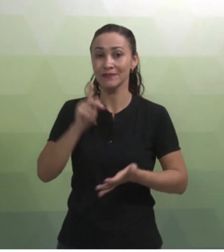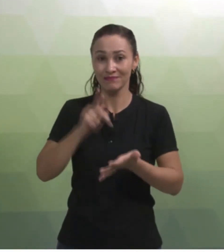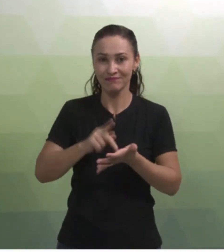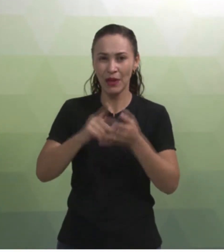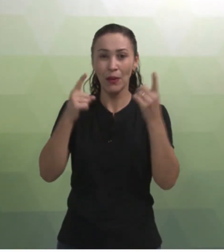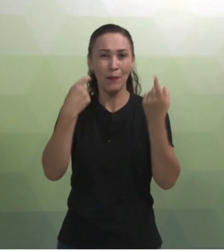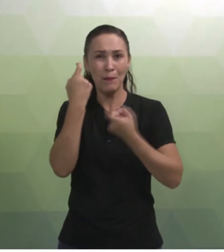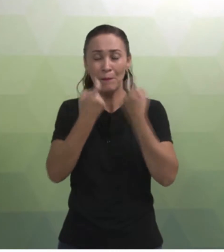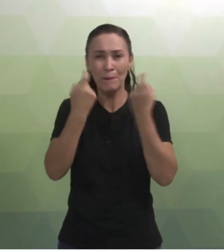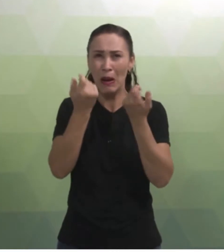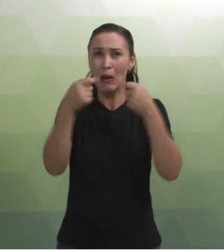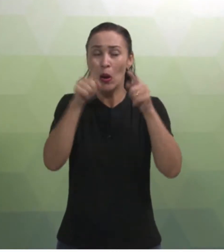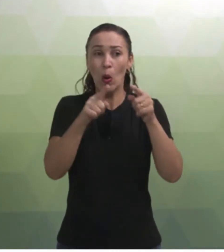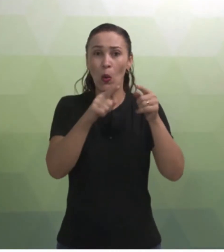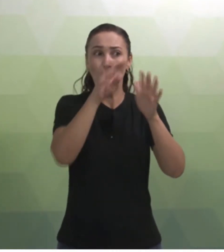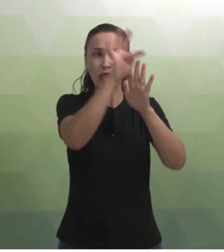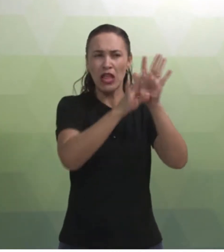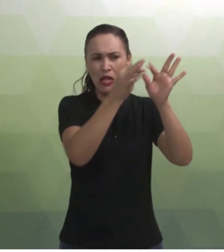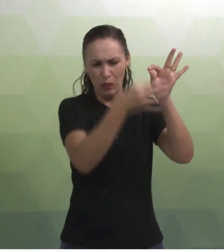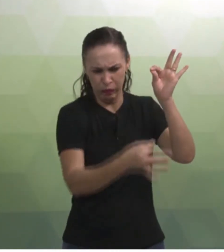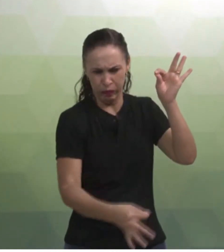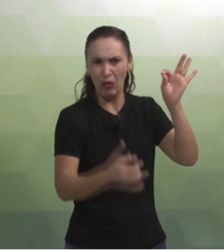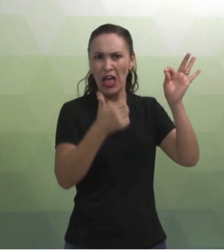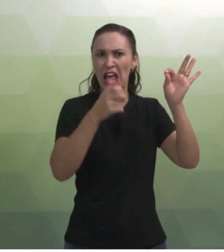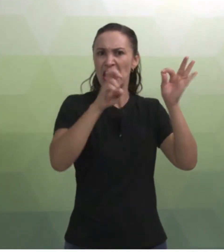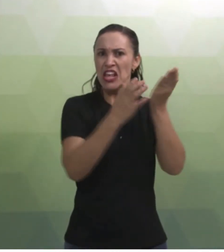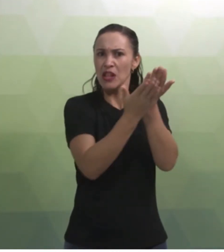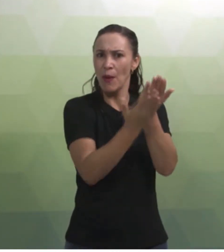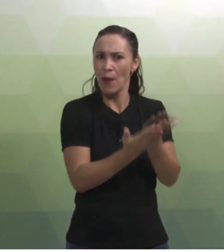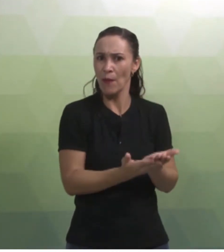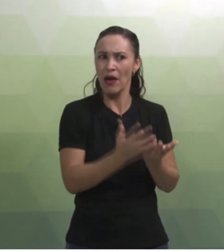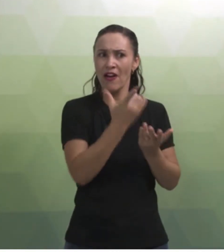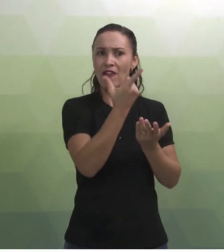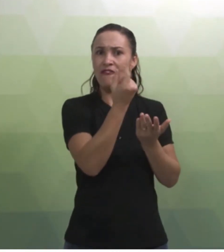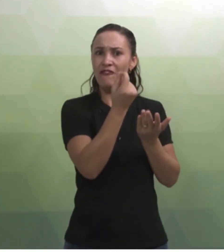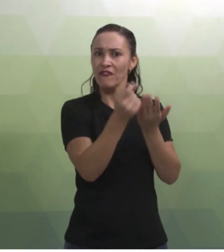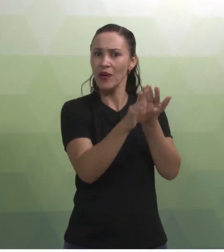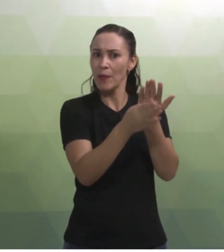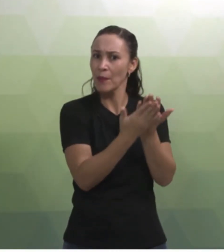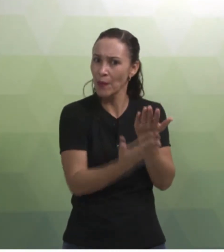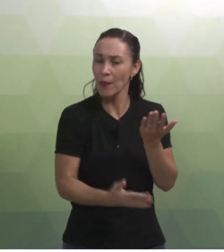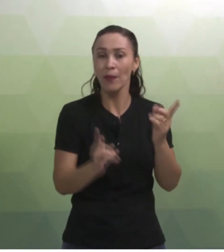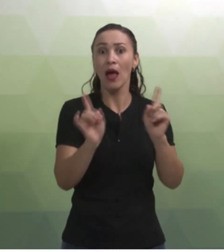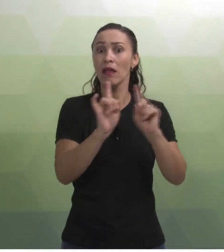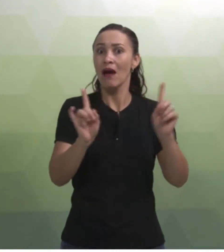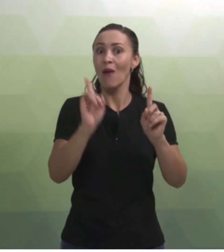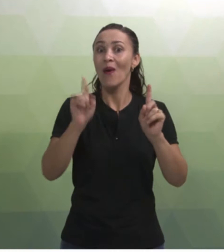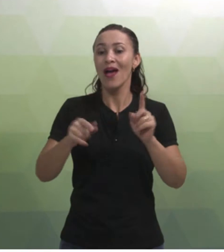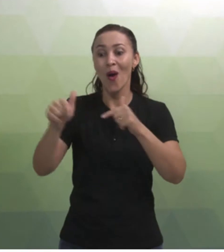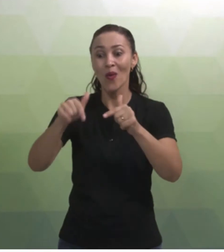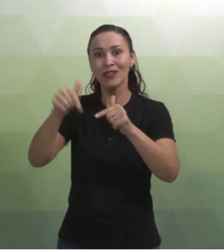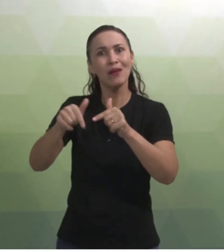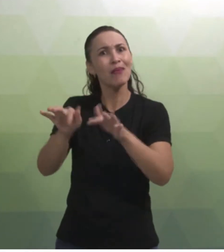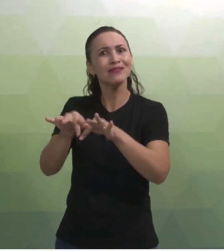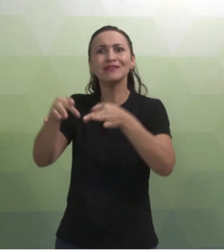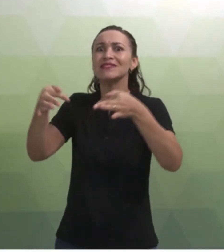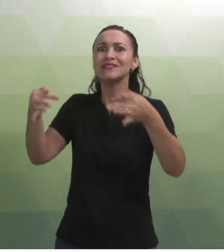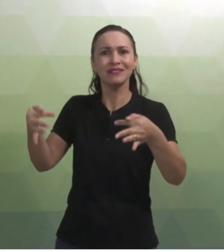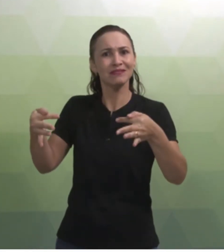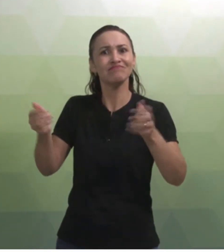não precisa preocupar com textos enormes, de 15 laudas, 20 laudas, não. É um trabalho simples. É um trabalho de forma que você